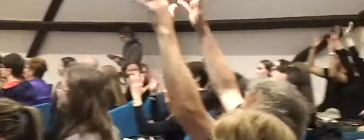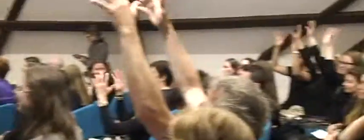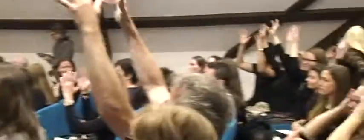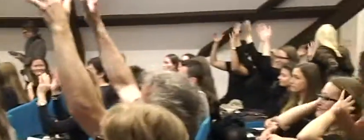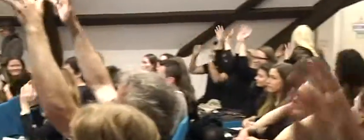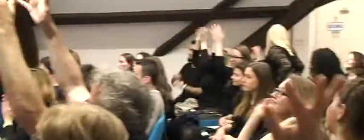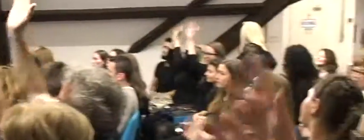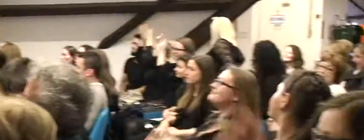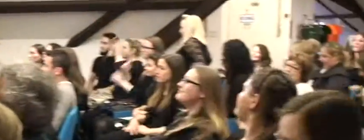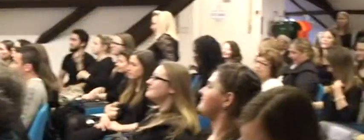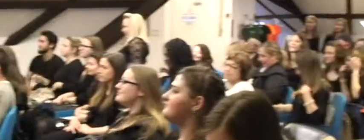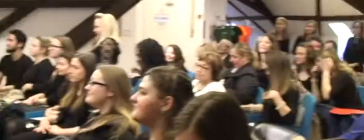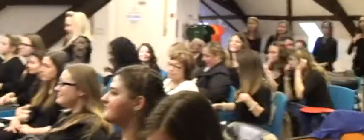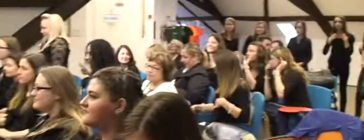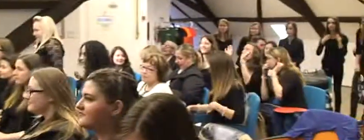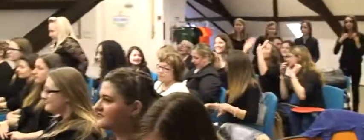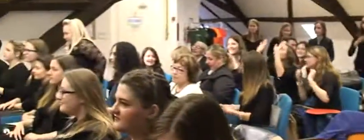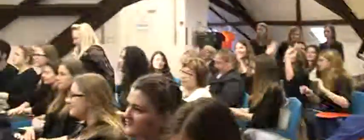Svijet je Svijet zdao